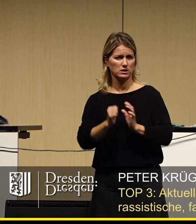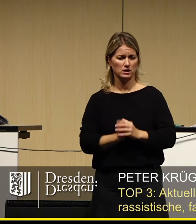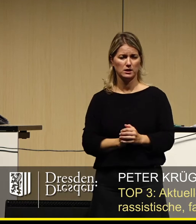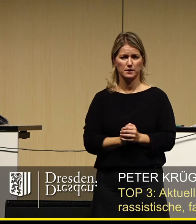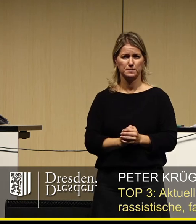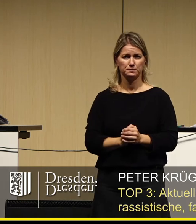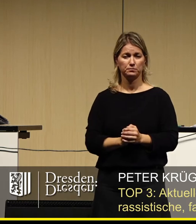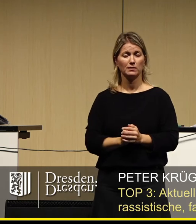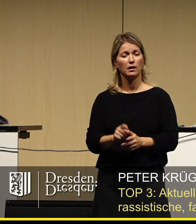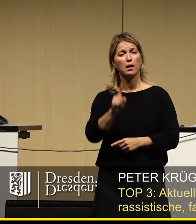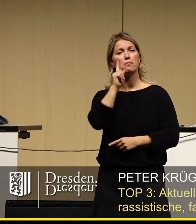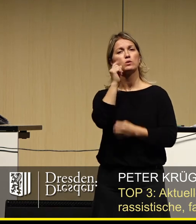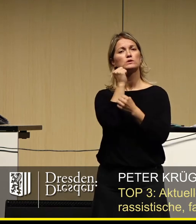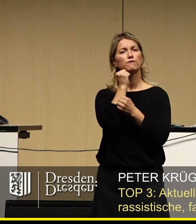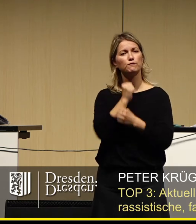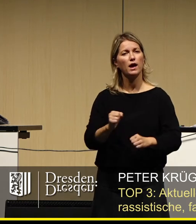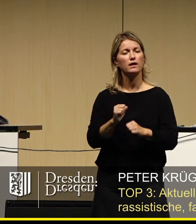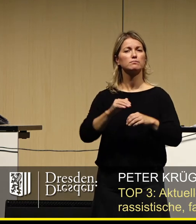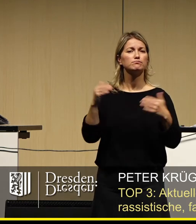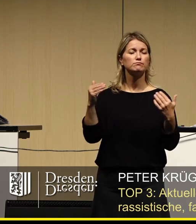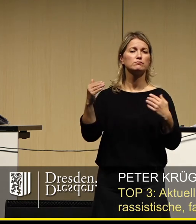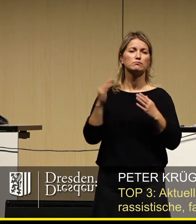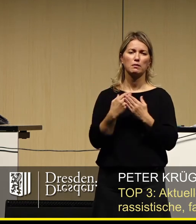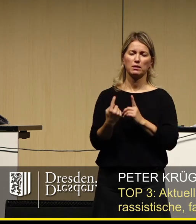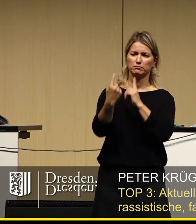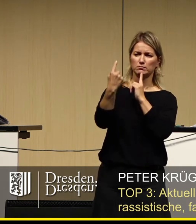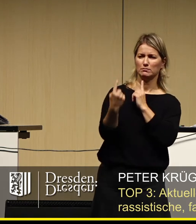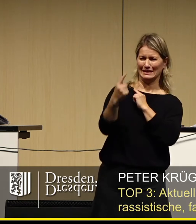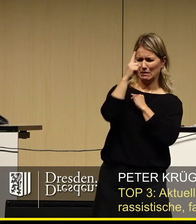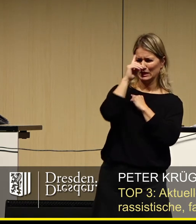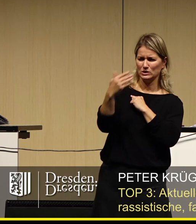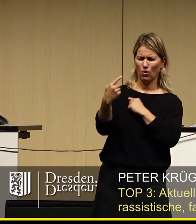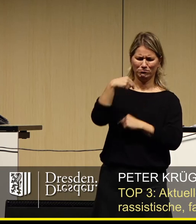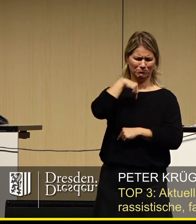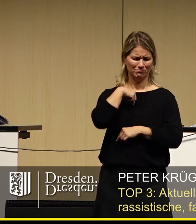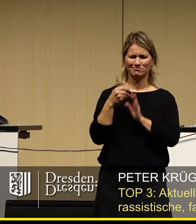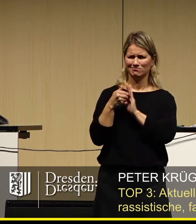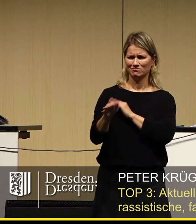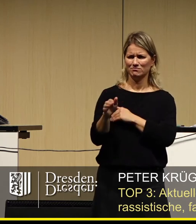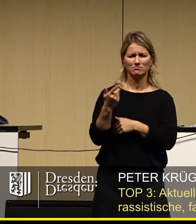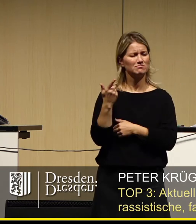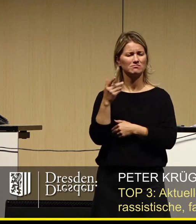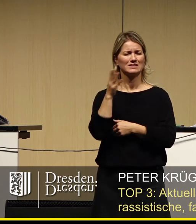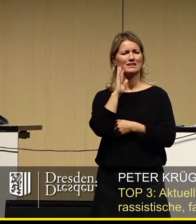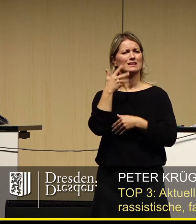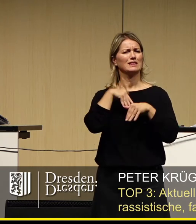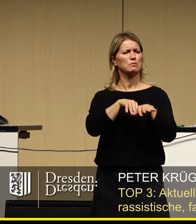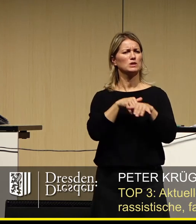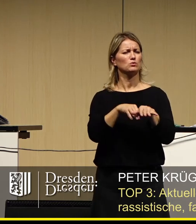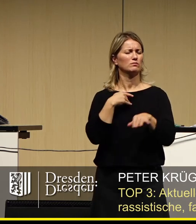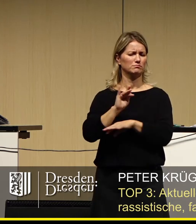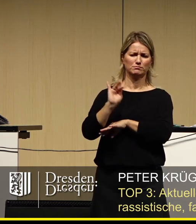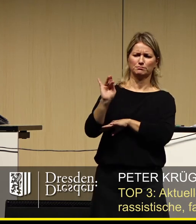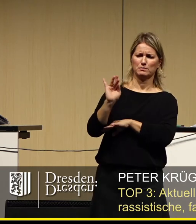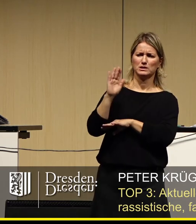Meinungsfreiheit, es mag sein, dass man die Meinung seines Gegenübers ablehnt oder in Demonstrationen kritisiert, deren politischen Richtungen